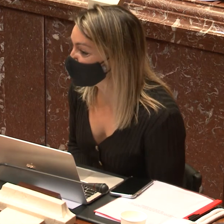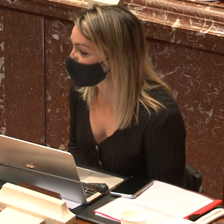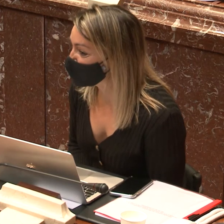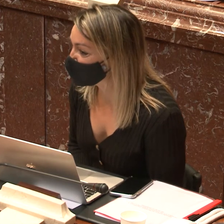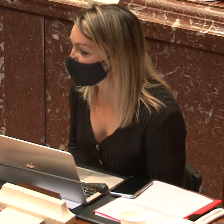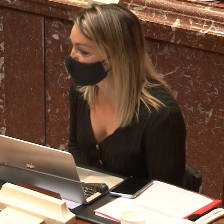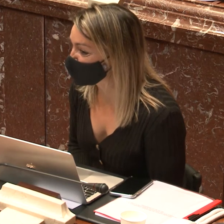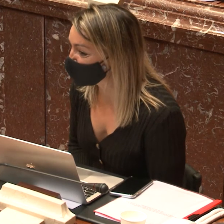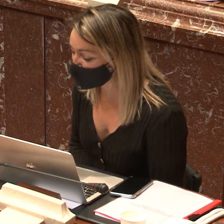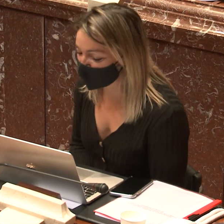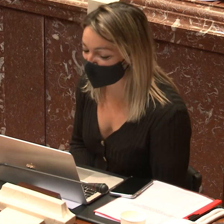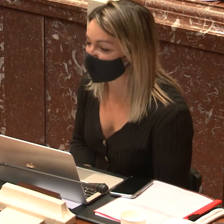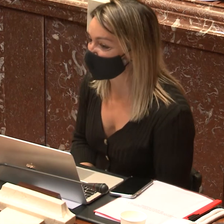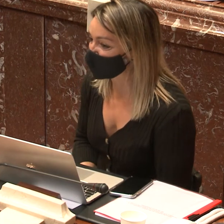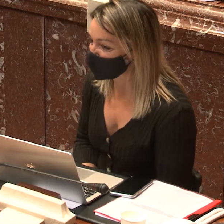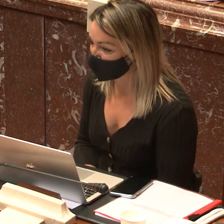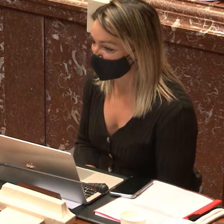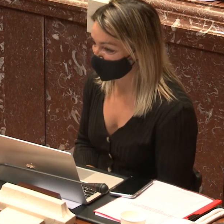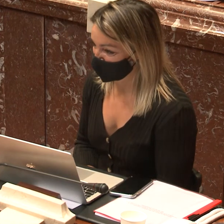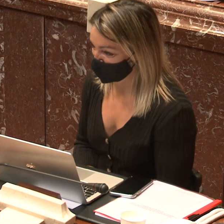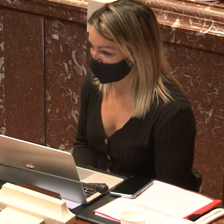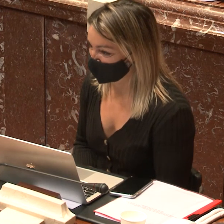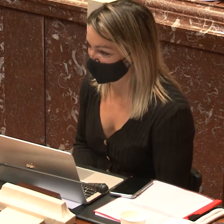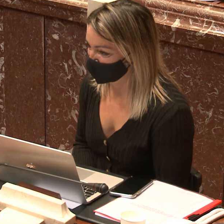pero prometo hacerlos más extensos.